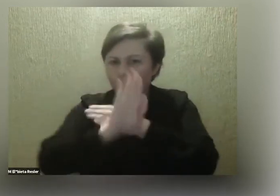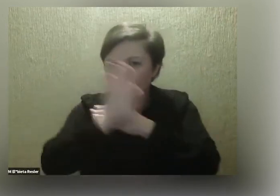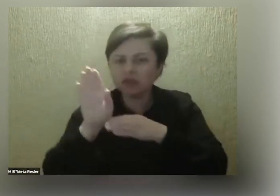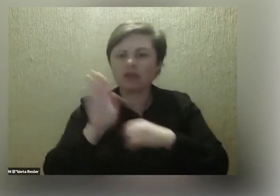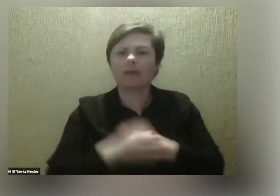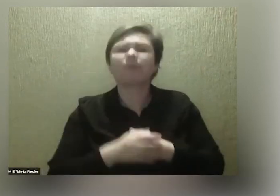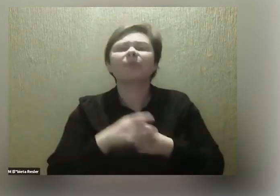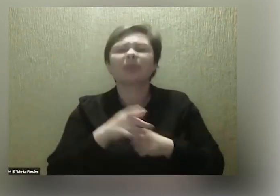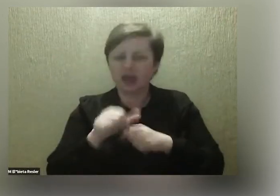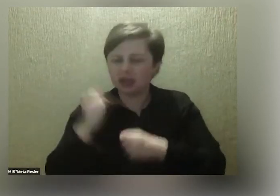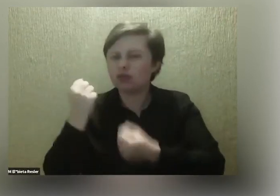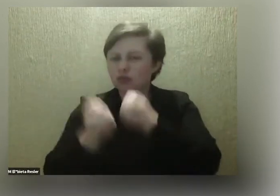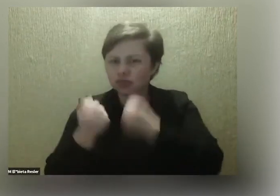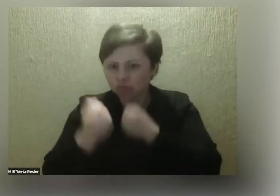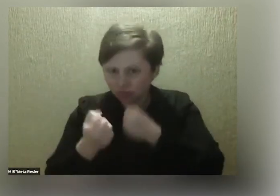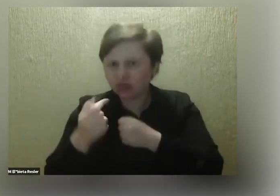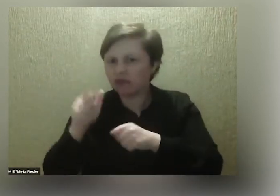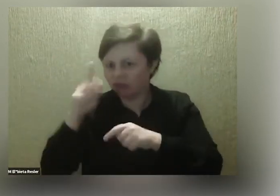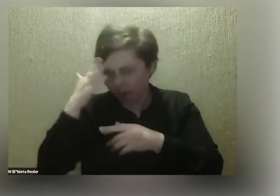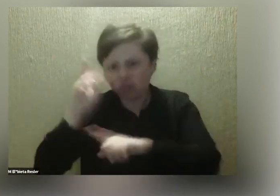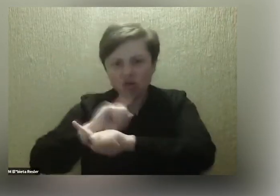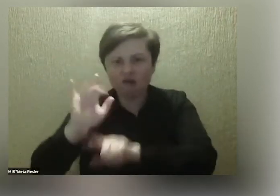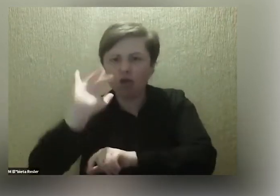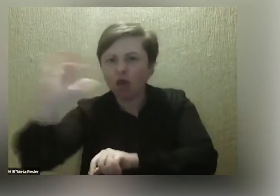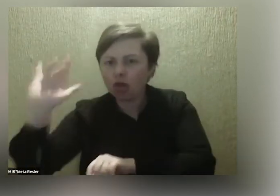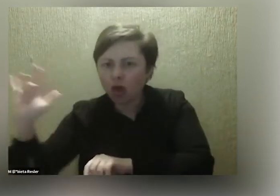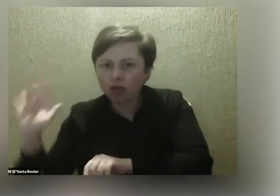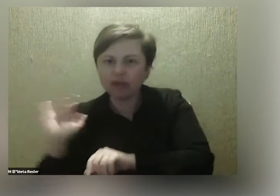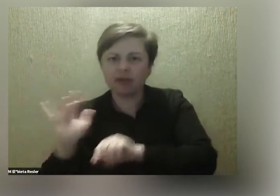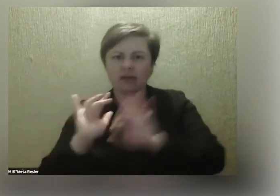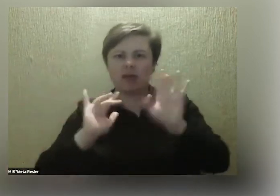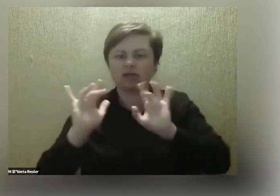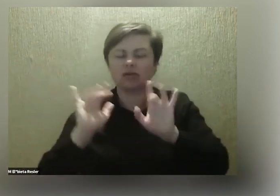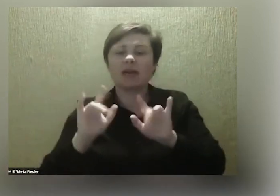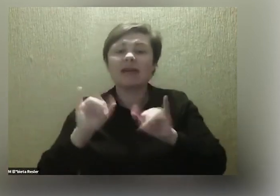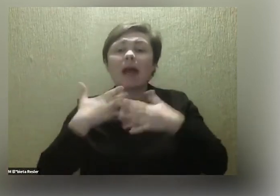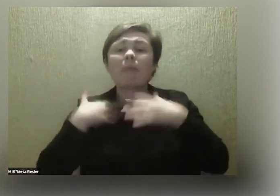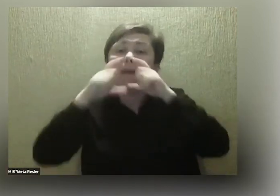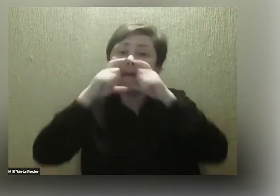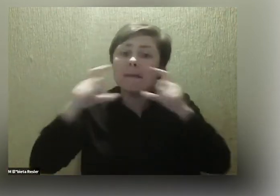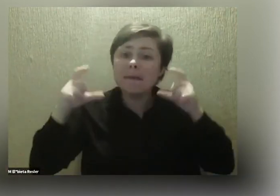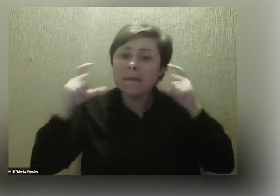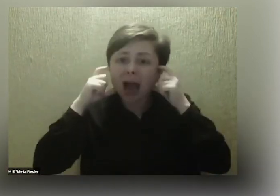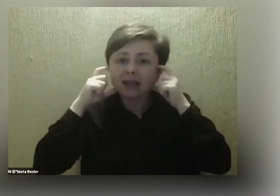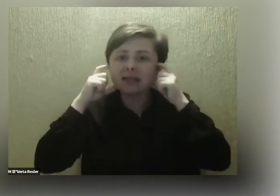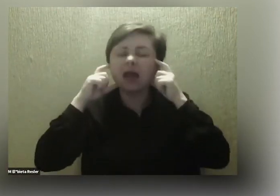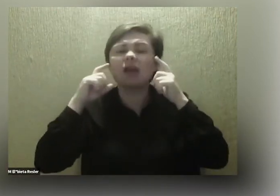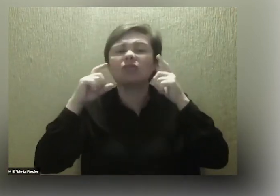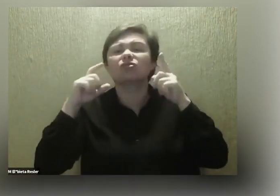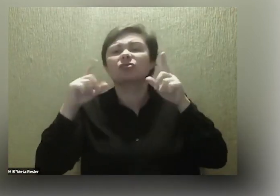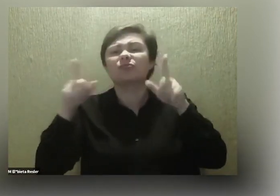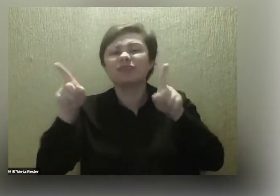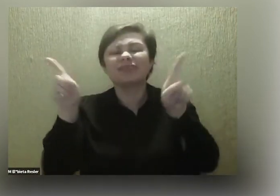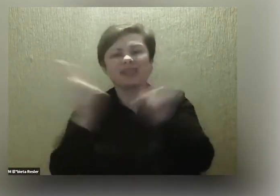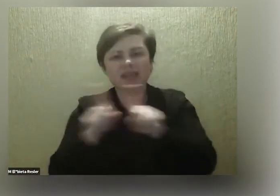trudniej. Raz, że niczego nie można dotykać. Dwa, że jak są maseczki, nakładamy, to one